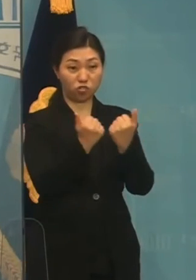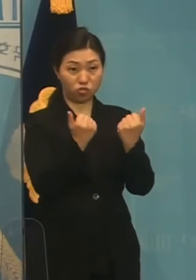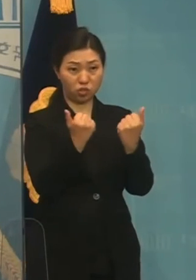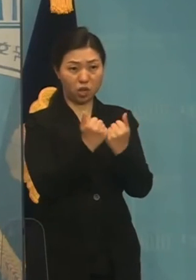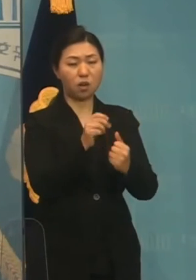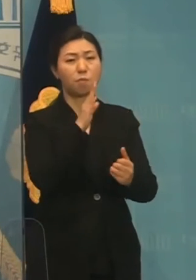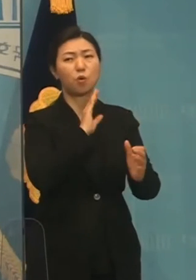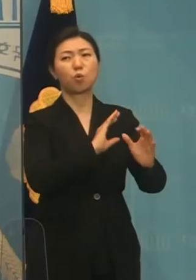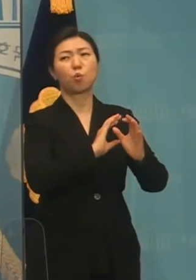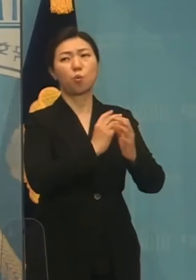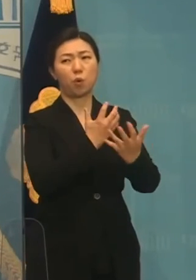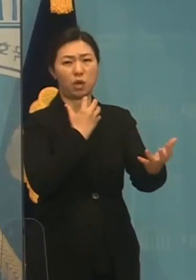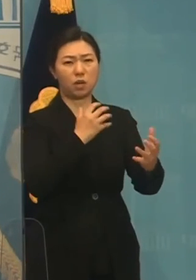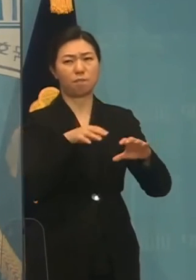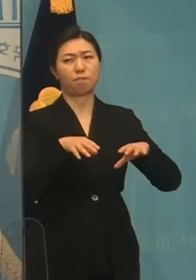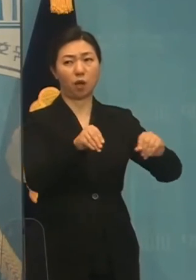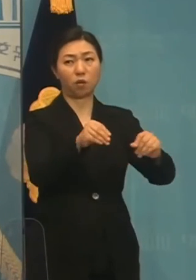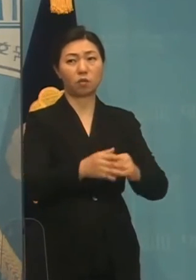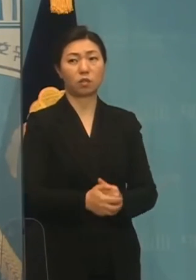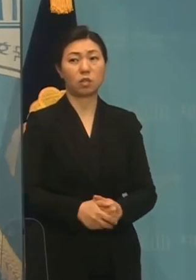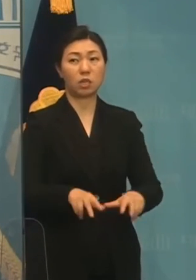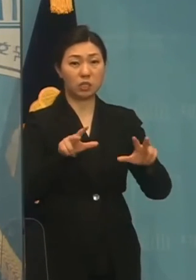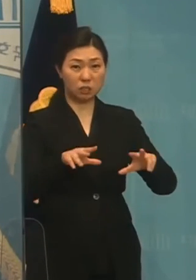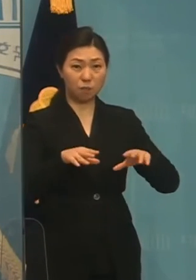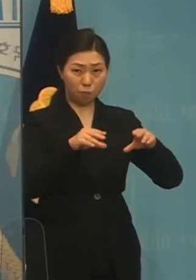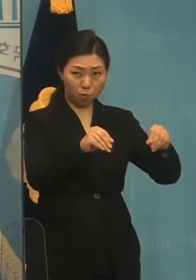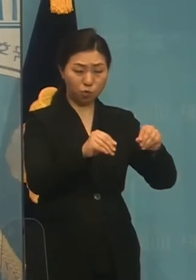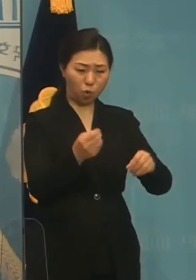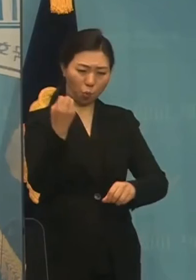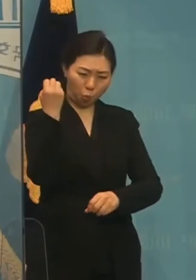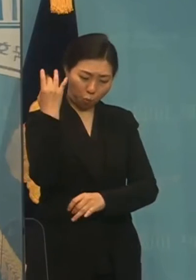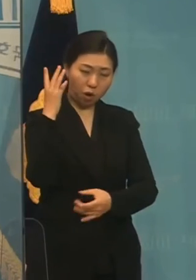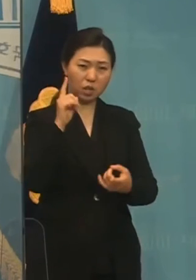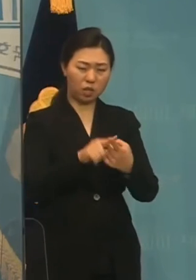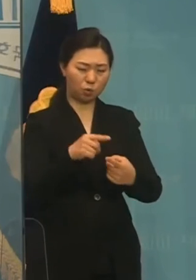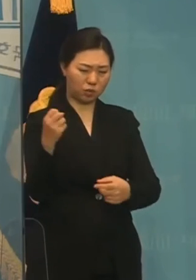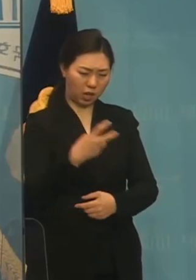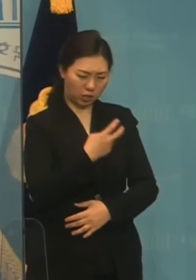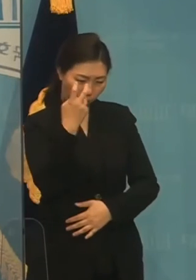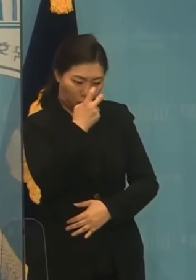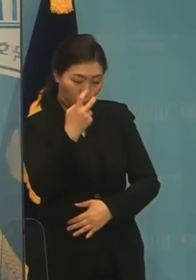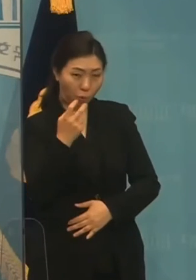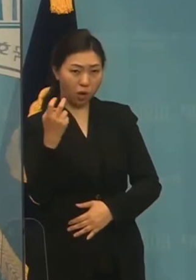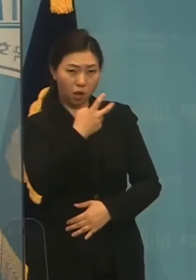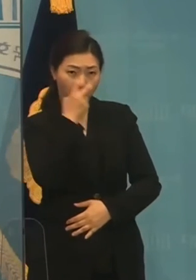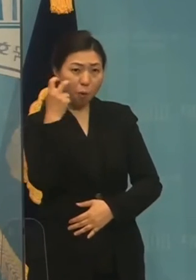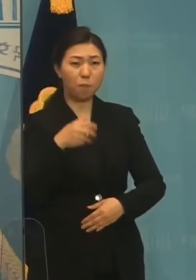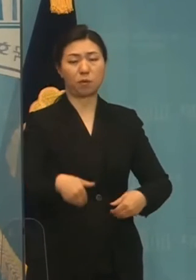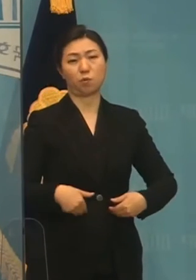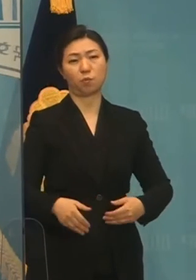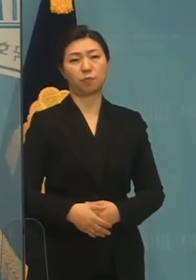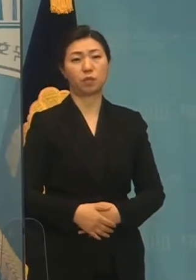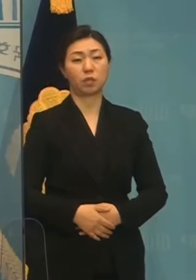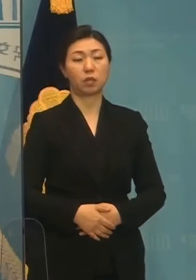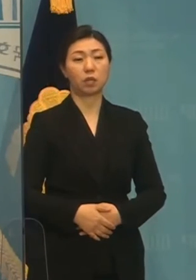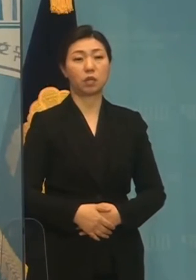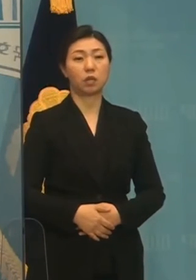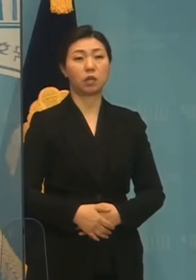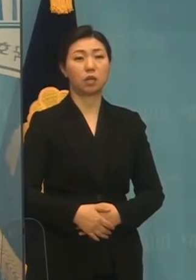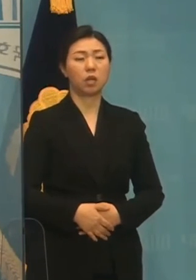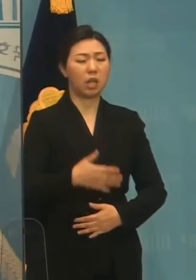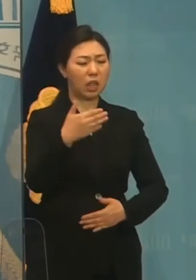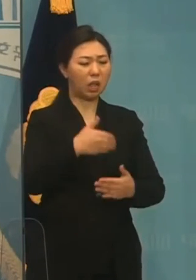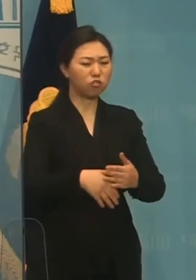중단하십시오. 여기서 멈추고 원점에서 재검토해야 합니다. 뒷강당은 국민의